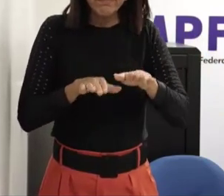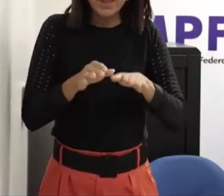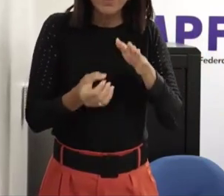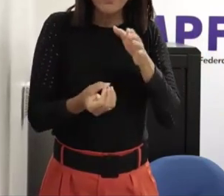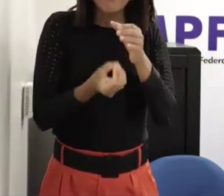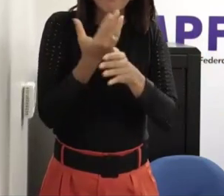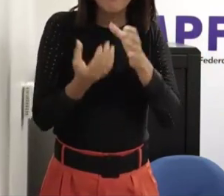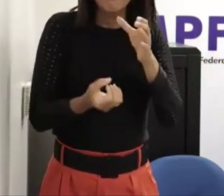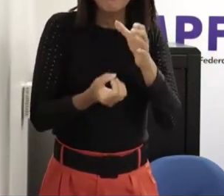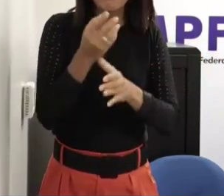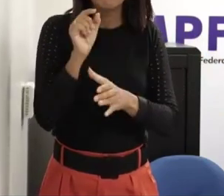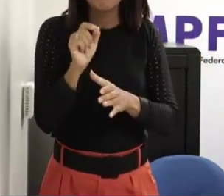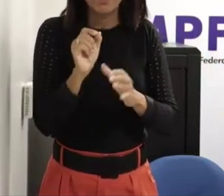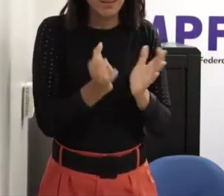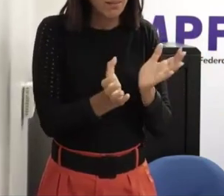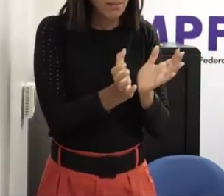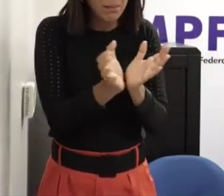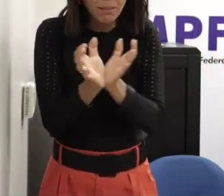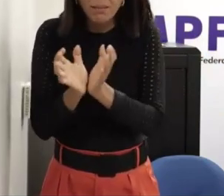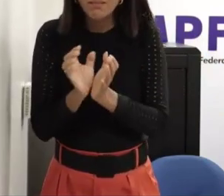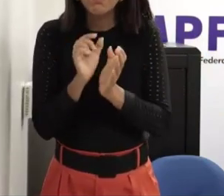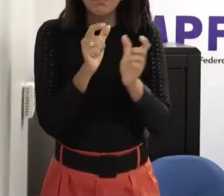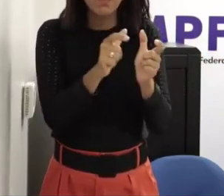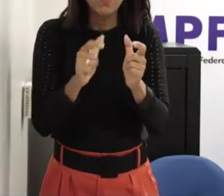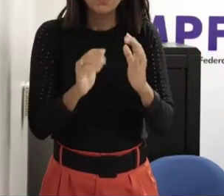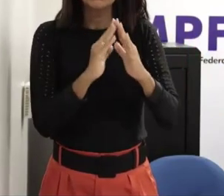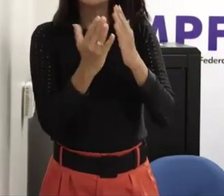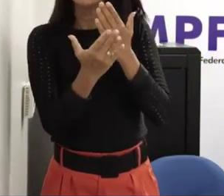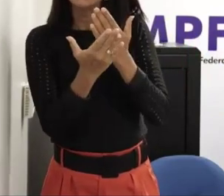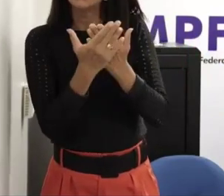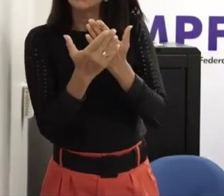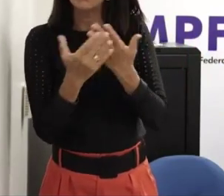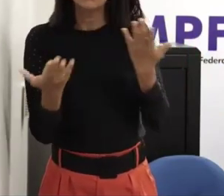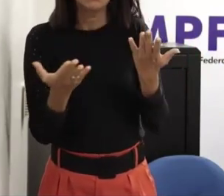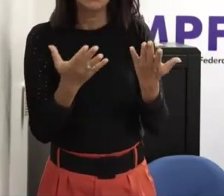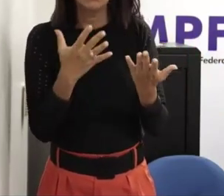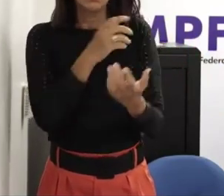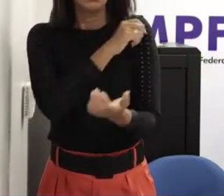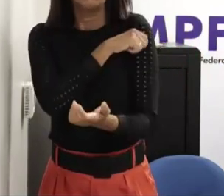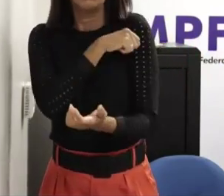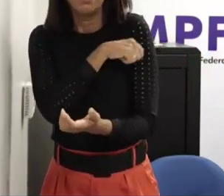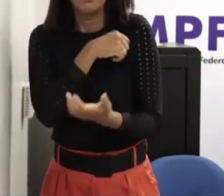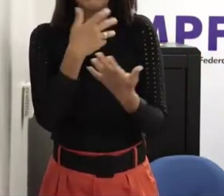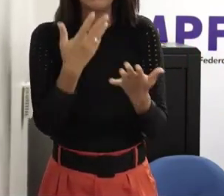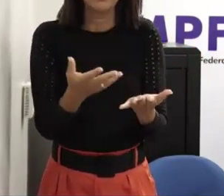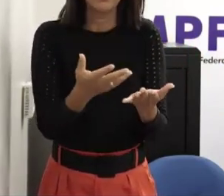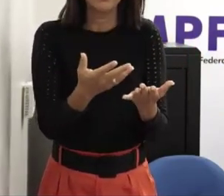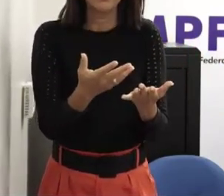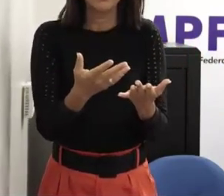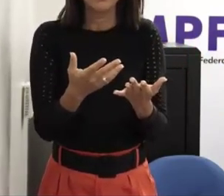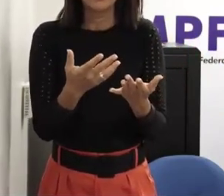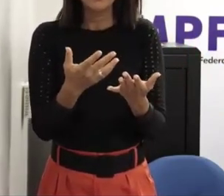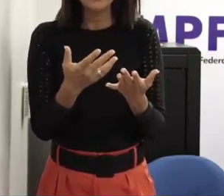escolas é um trabalho ativo em todas as escolas para todos os alunos porque não pode ser um trabalho modelo o